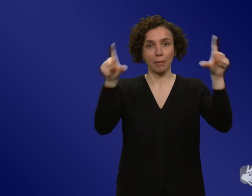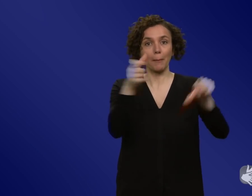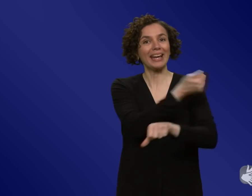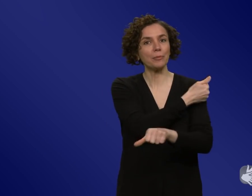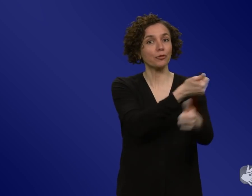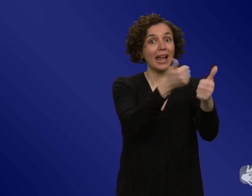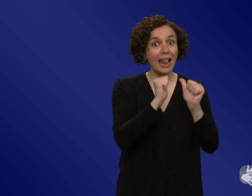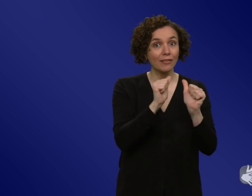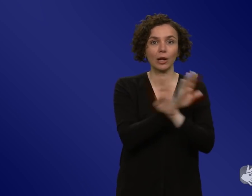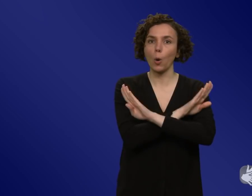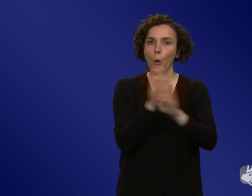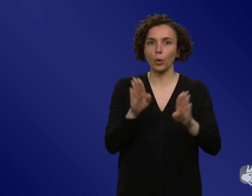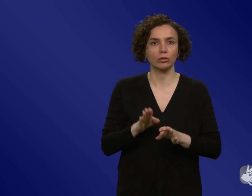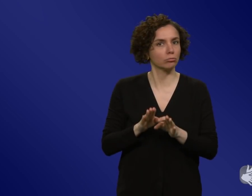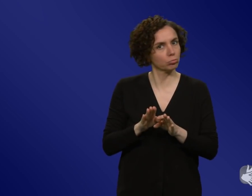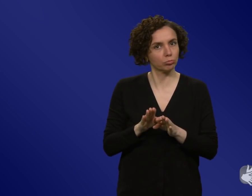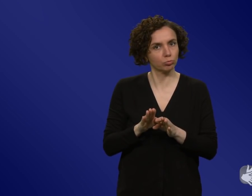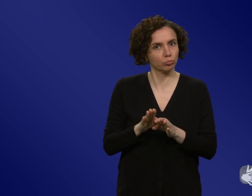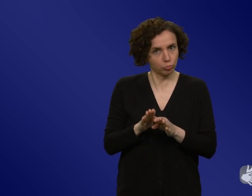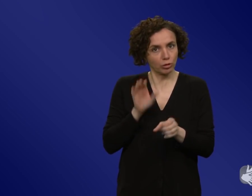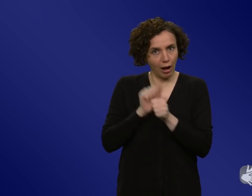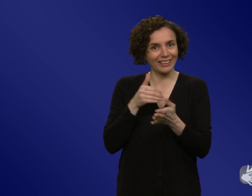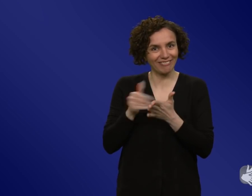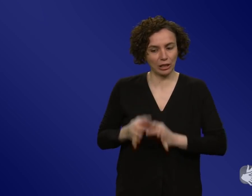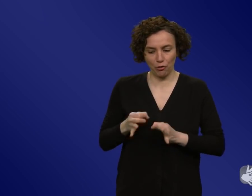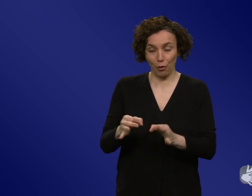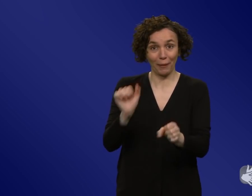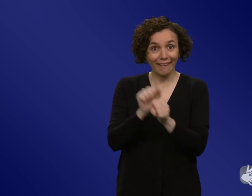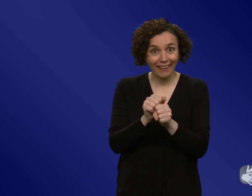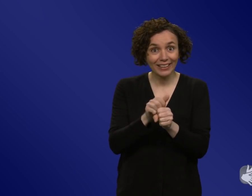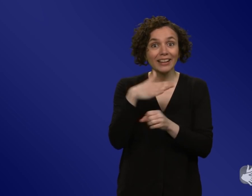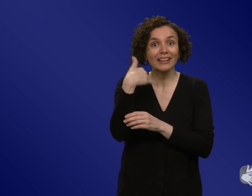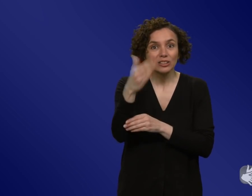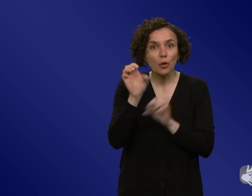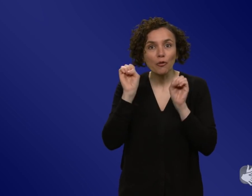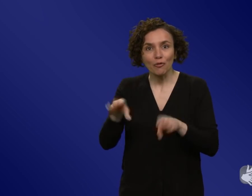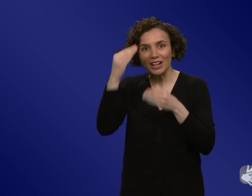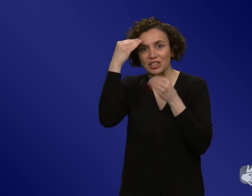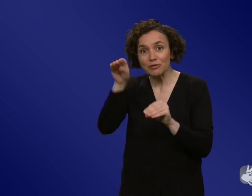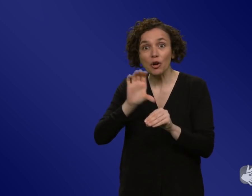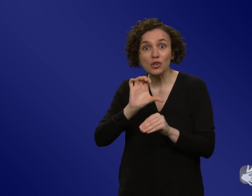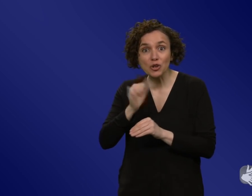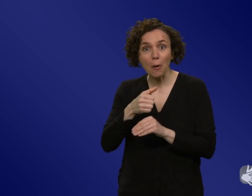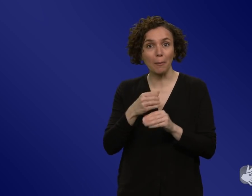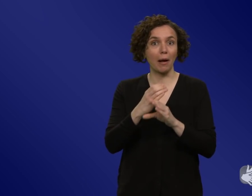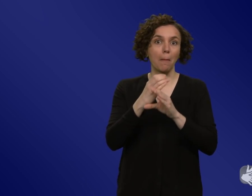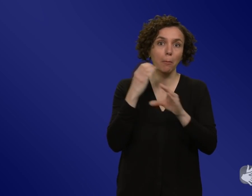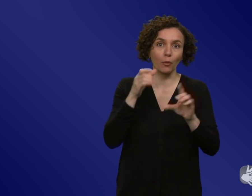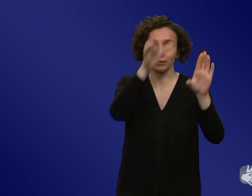wo eben auch nochmal diese Information an Litfaßsäulen, an der Bushaltestelle breit